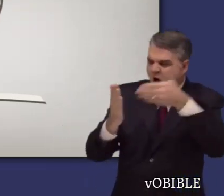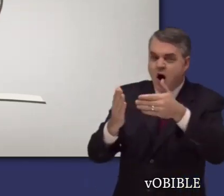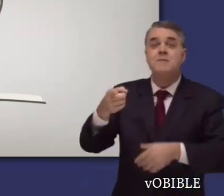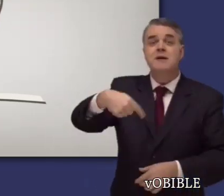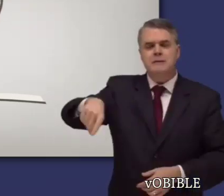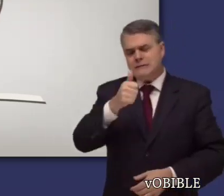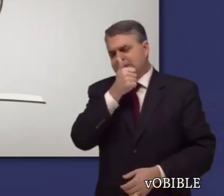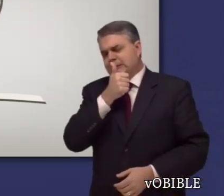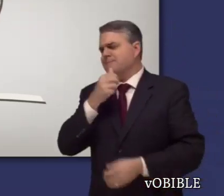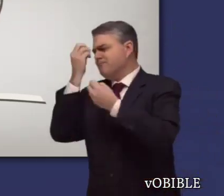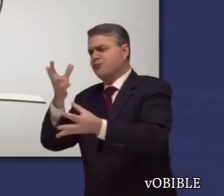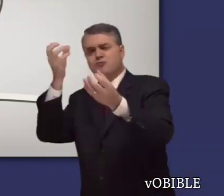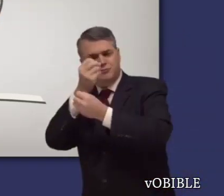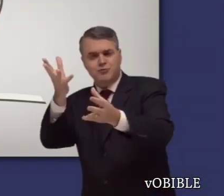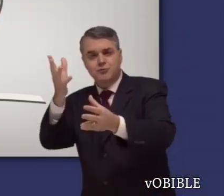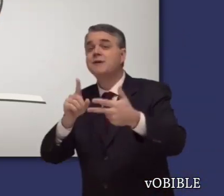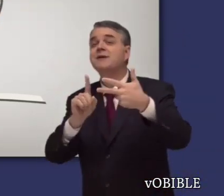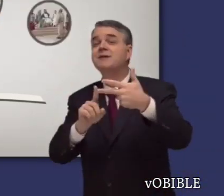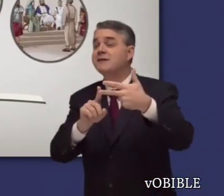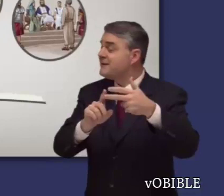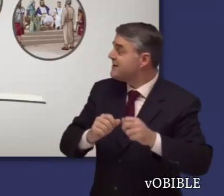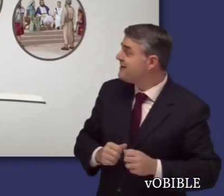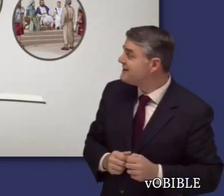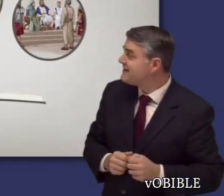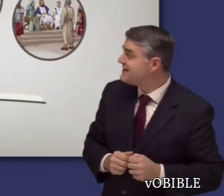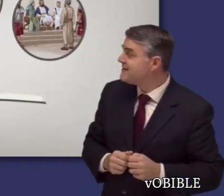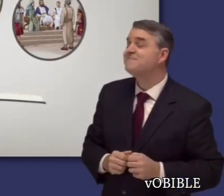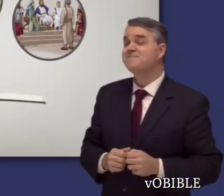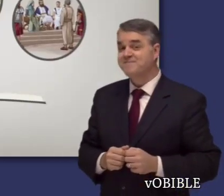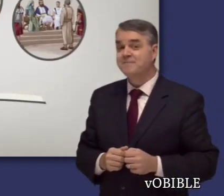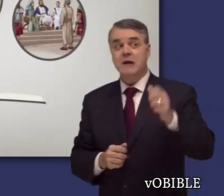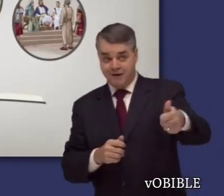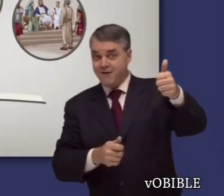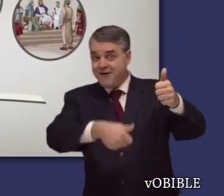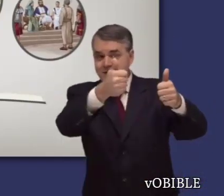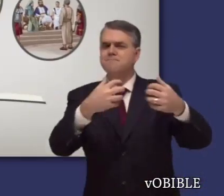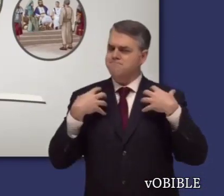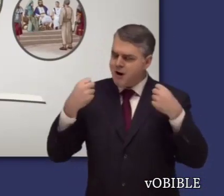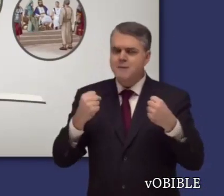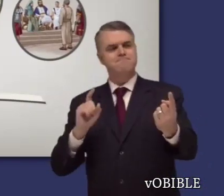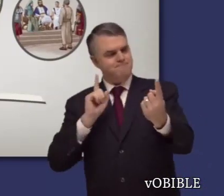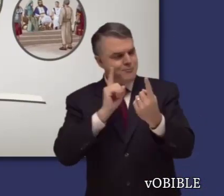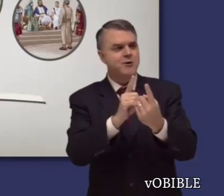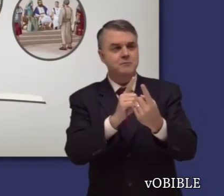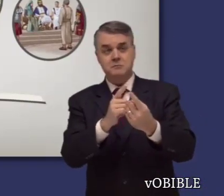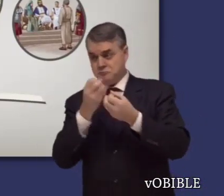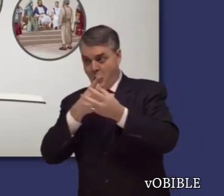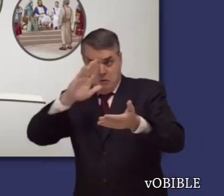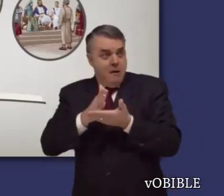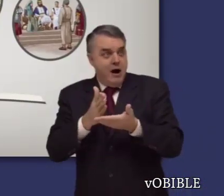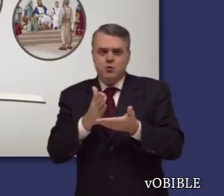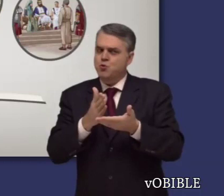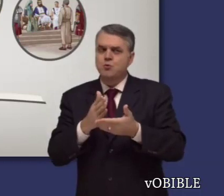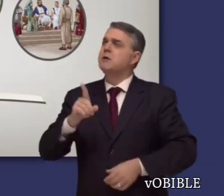predicaron con valor a pesar de la feroz persecución, y en cómo defendieron por medios legales su derecho a predicar las buenas nuevas